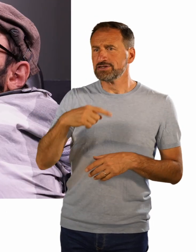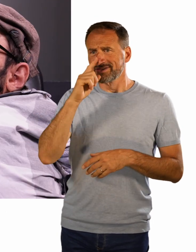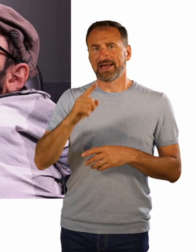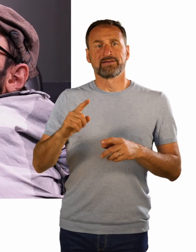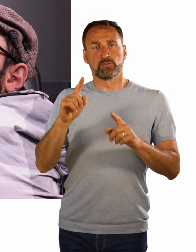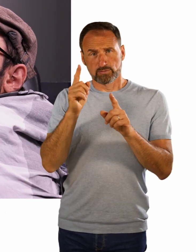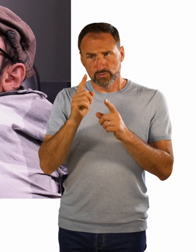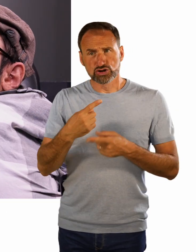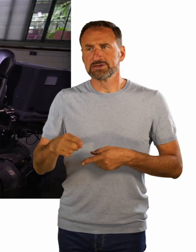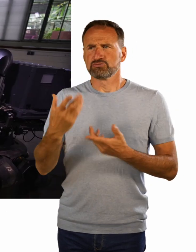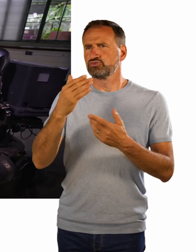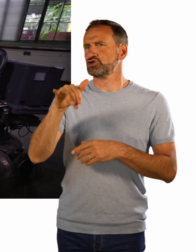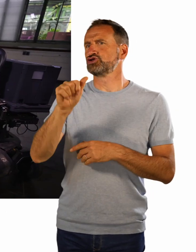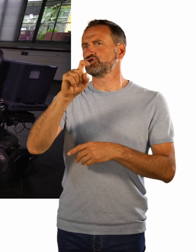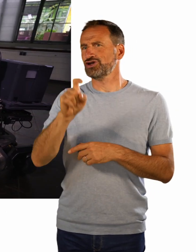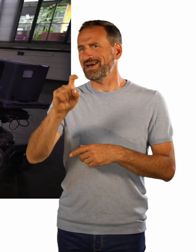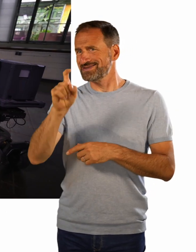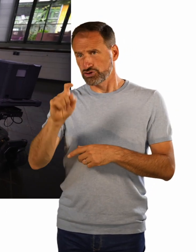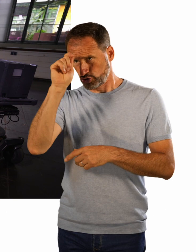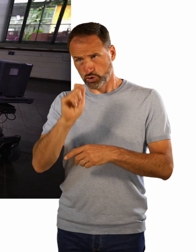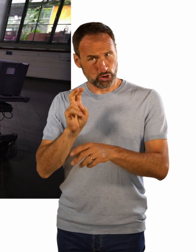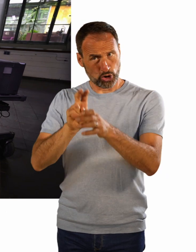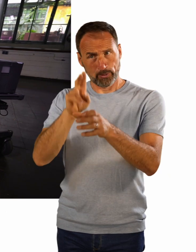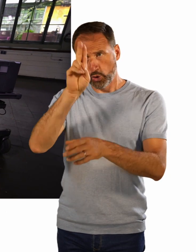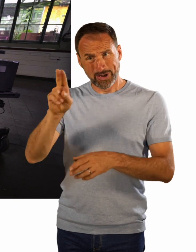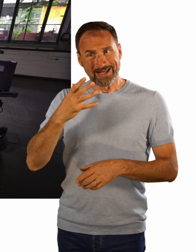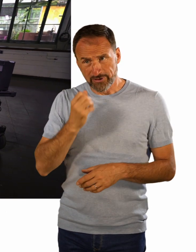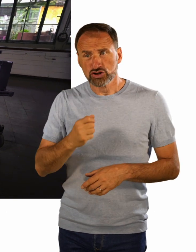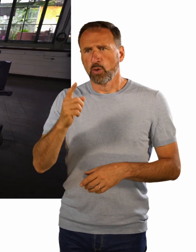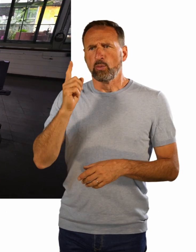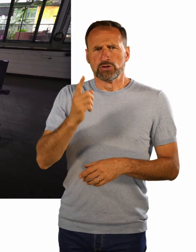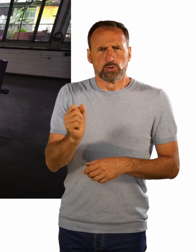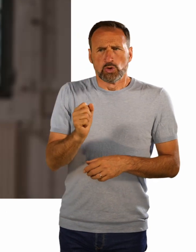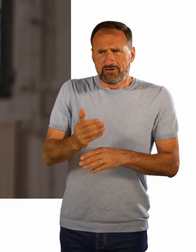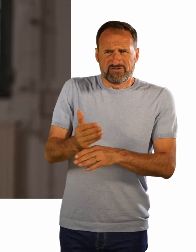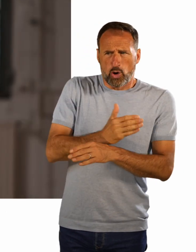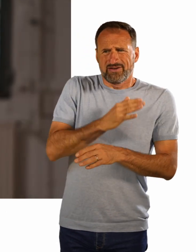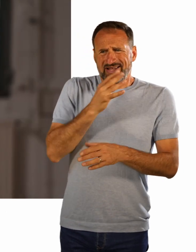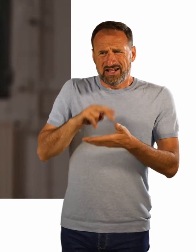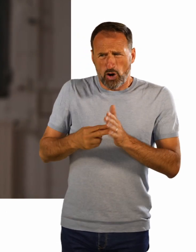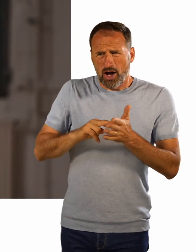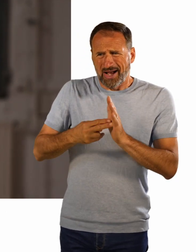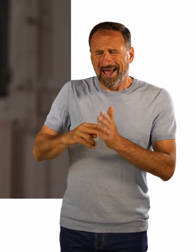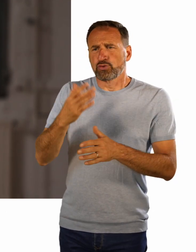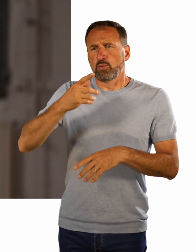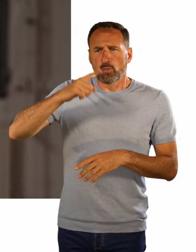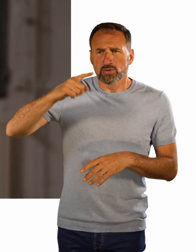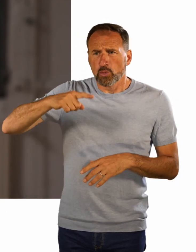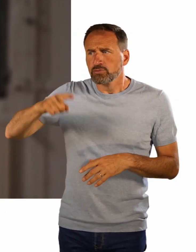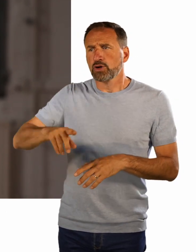harte, letztendlich Vorbereitung auch erfordert und Monate, Jahre lange privat finanzierte Übungs, Trainings